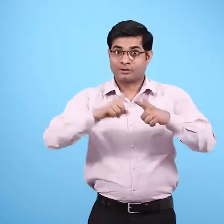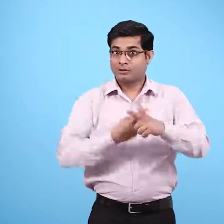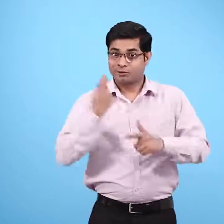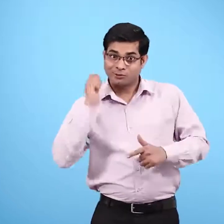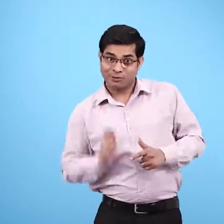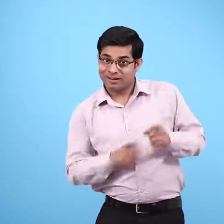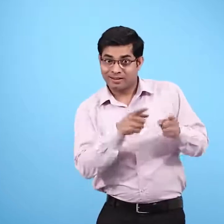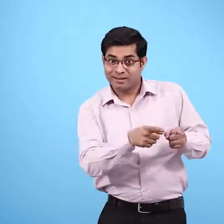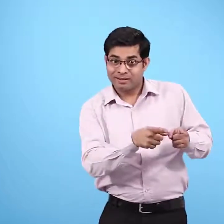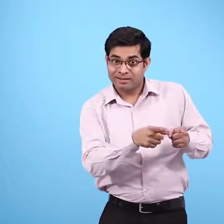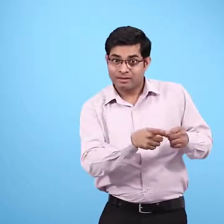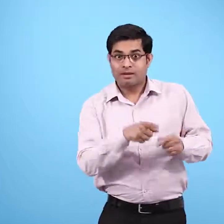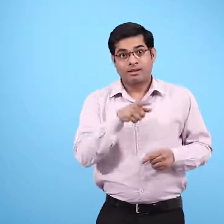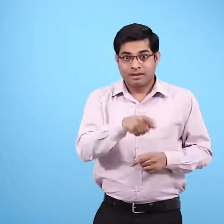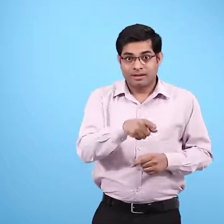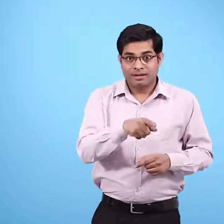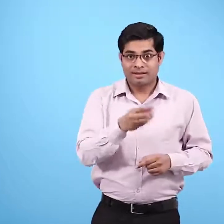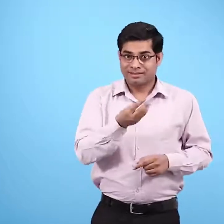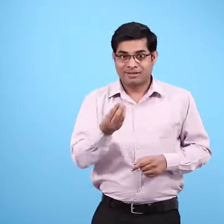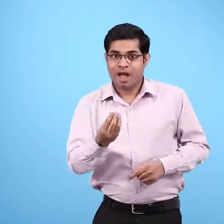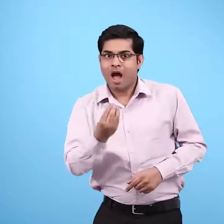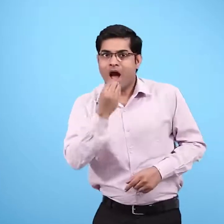कुछ चीजें चखने के बाद जुम्पा बोली